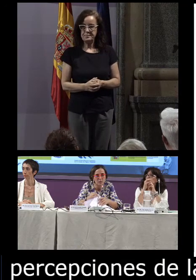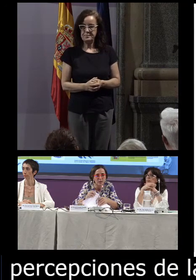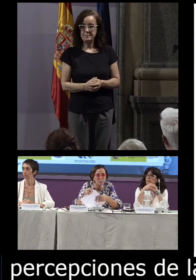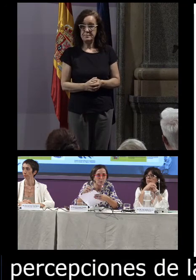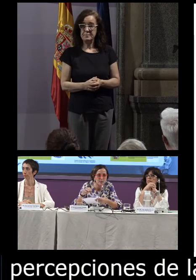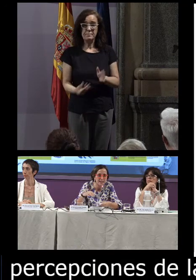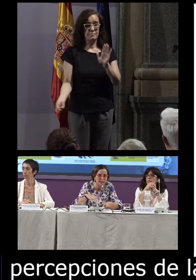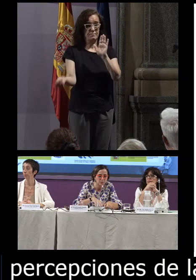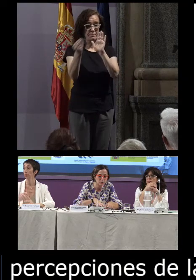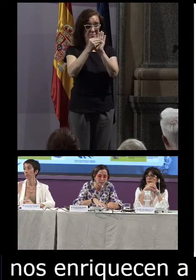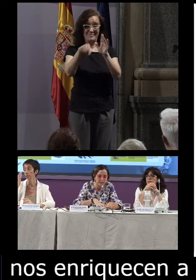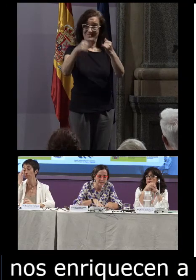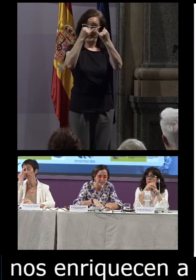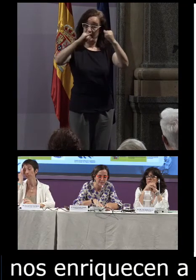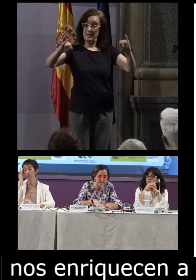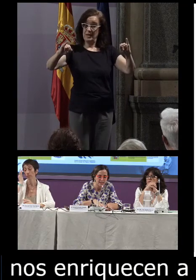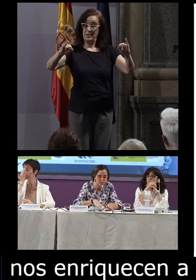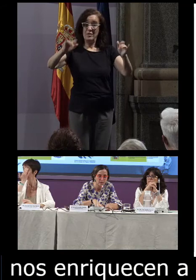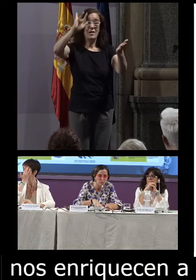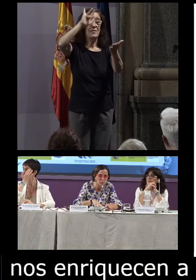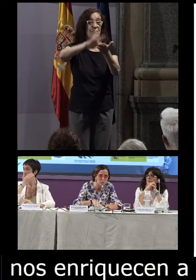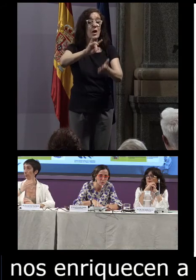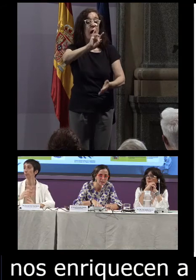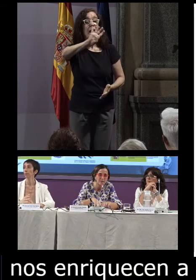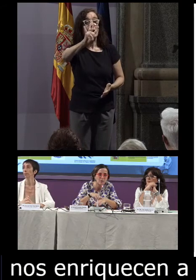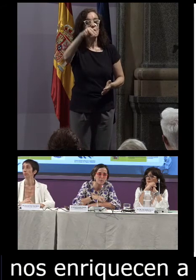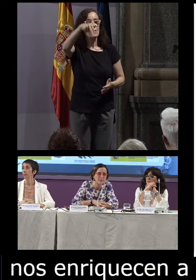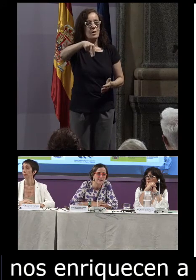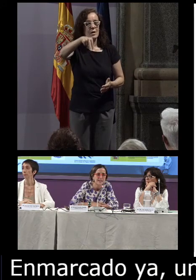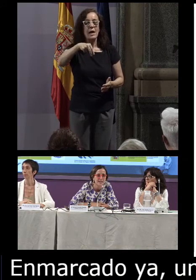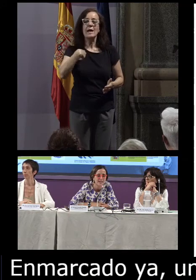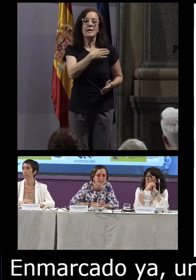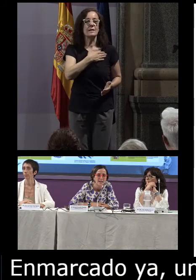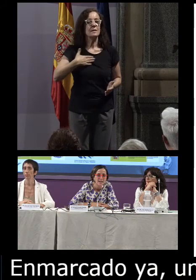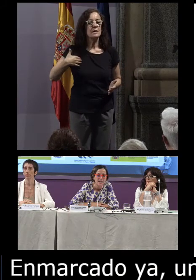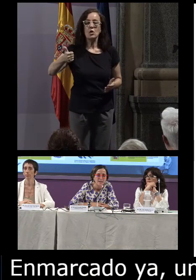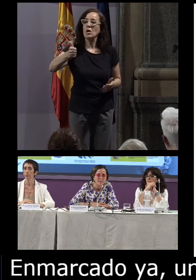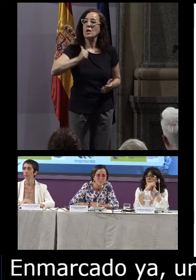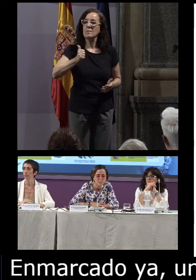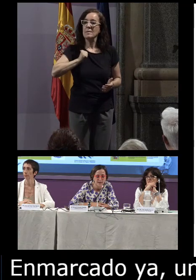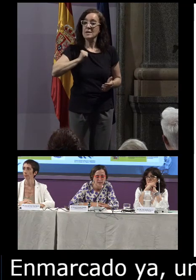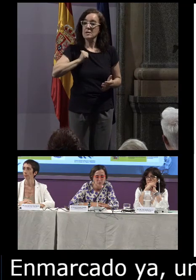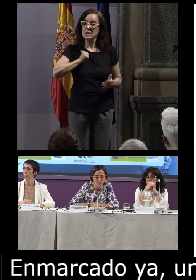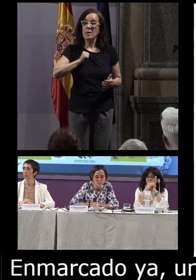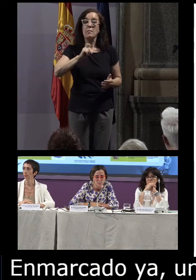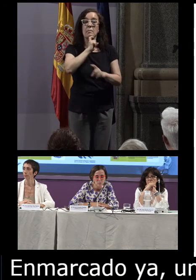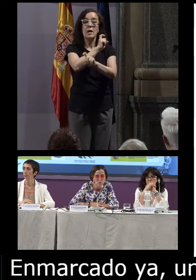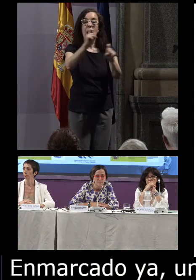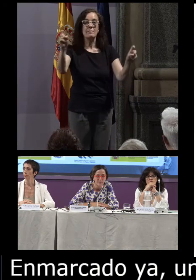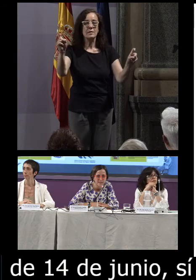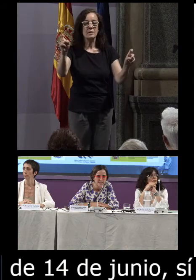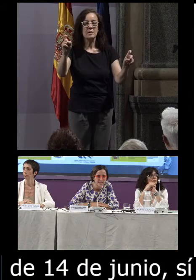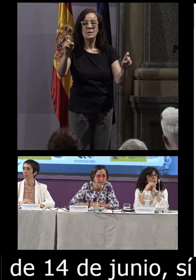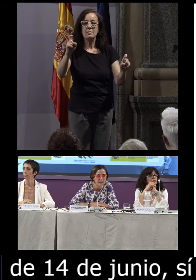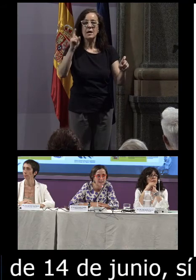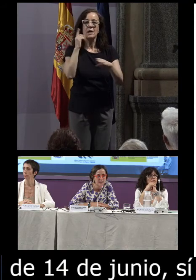Enmarcado ya un poco este acto en esta fecha de 14 de junio, sí quiero aprovechar el mismo para recordar un poco y